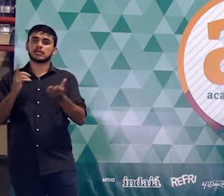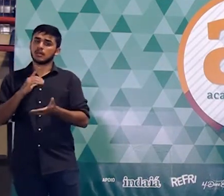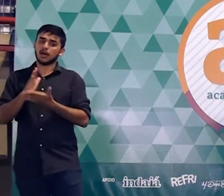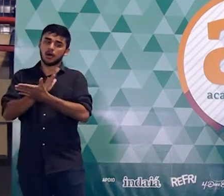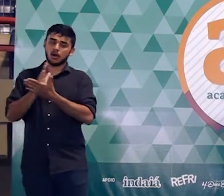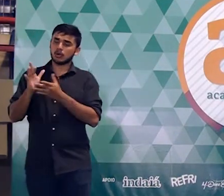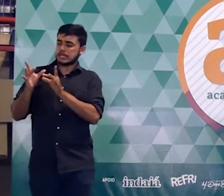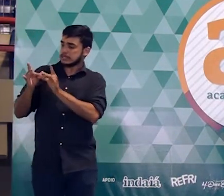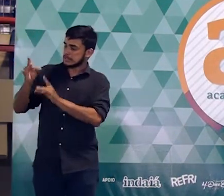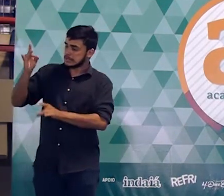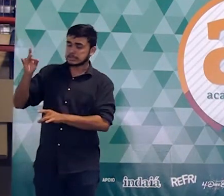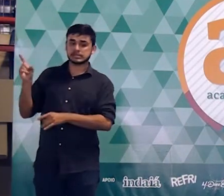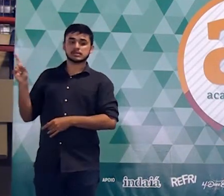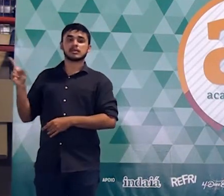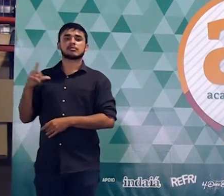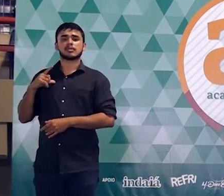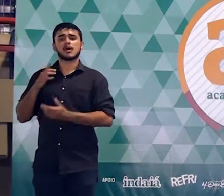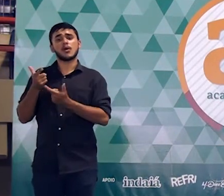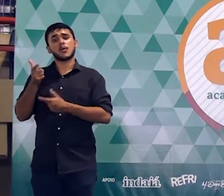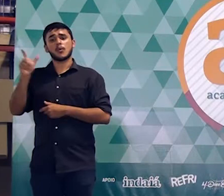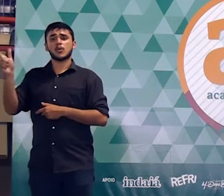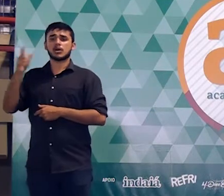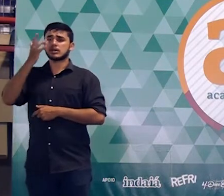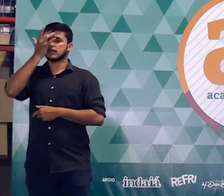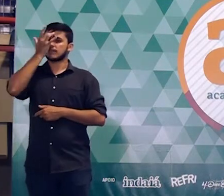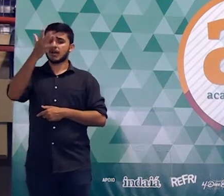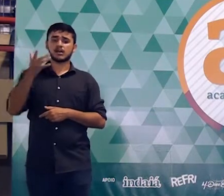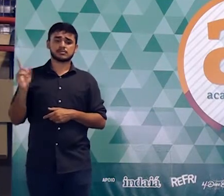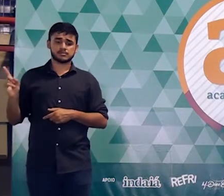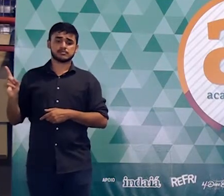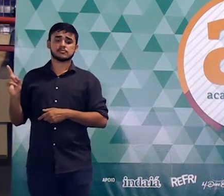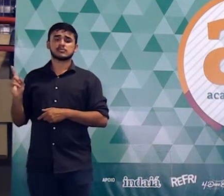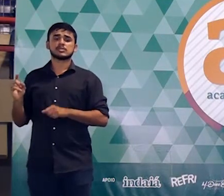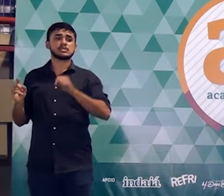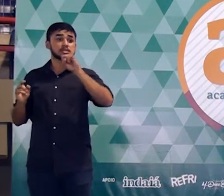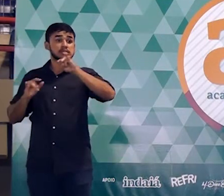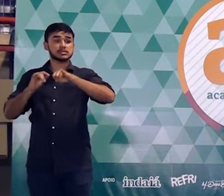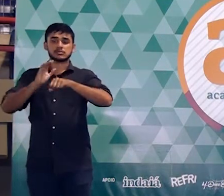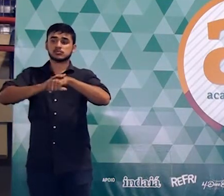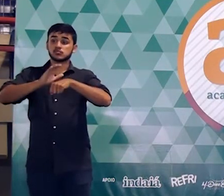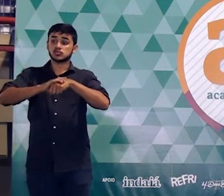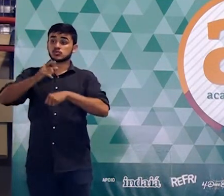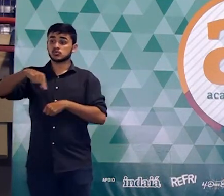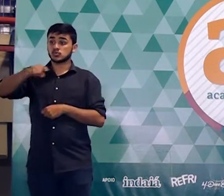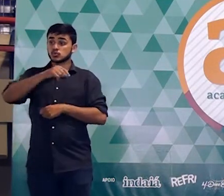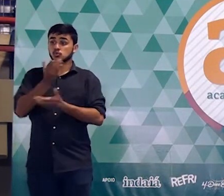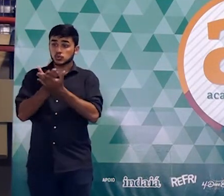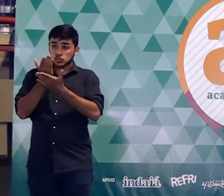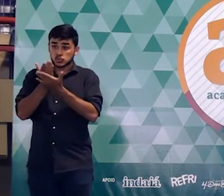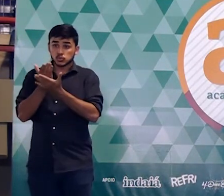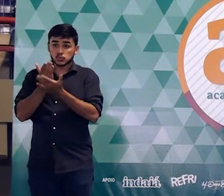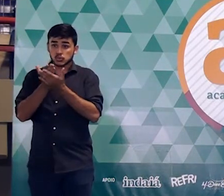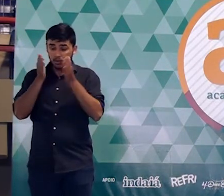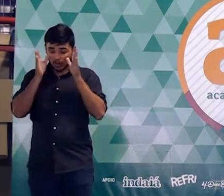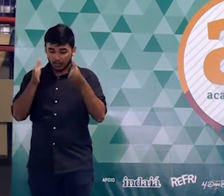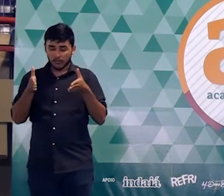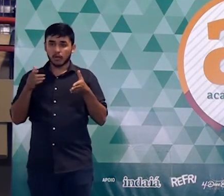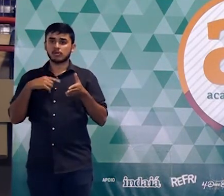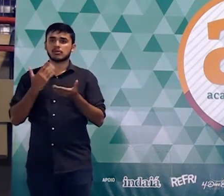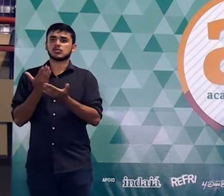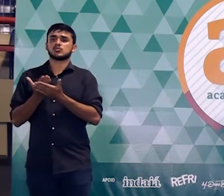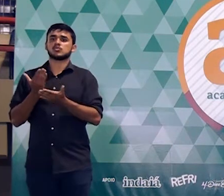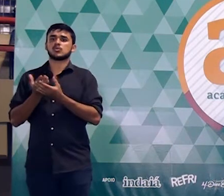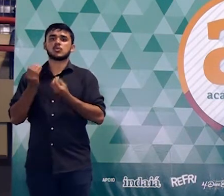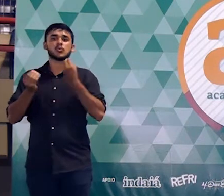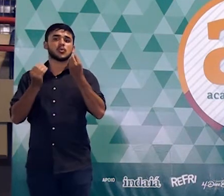trabalho, mas tem questões que são relativamente simples. Tem questões que, se você estudar um pouquinho, se você tiver um pouco de noção a